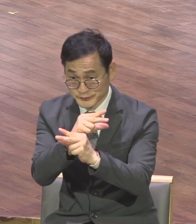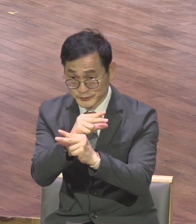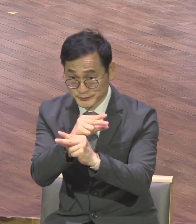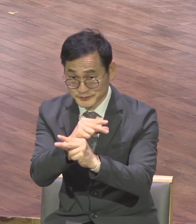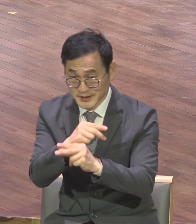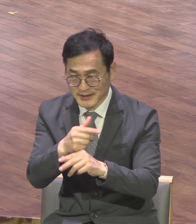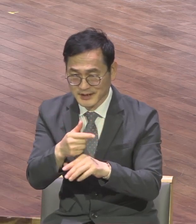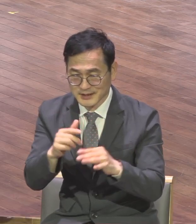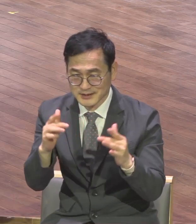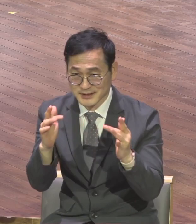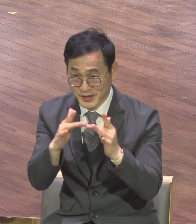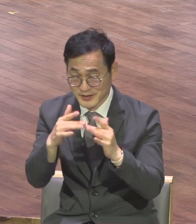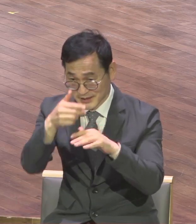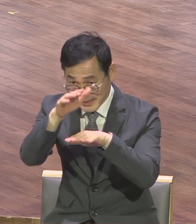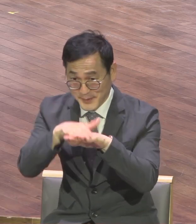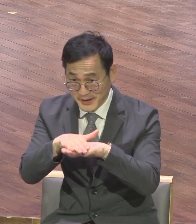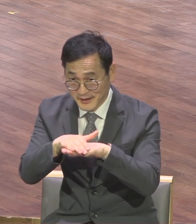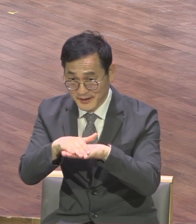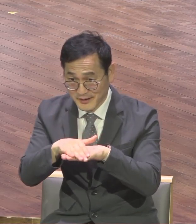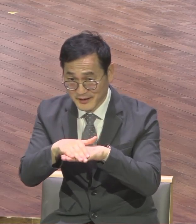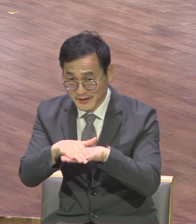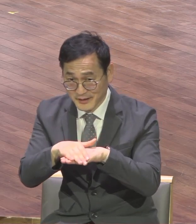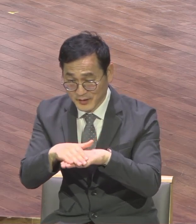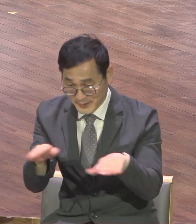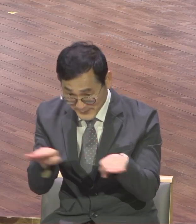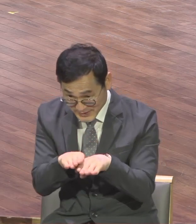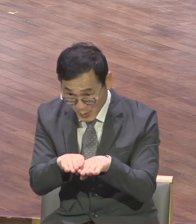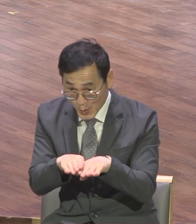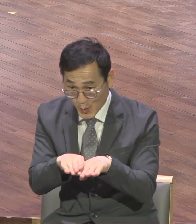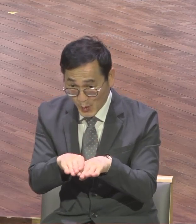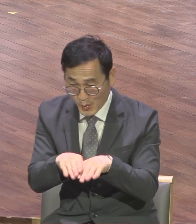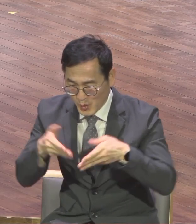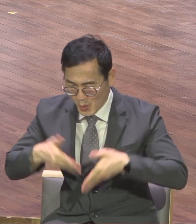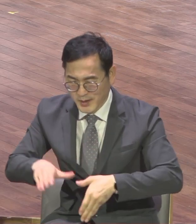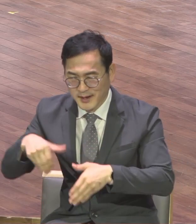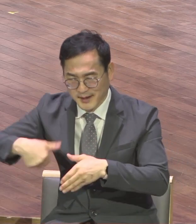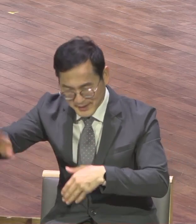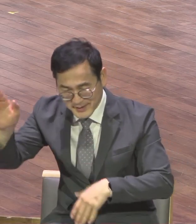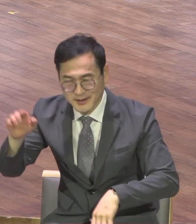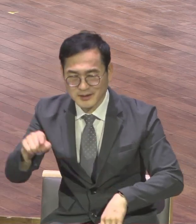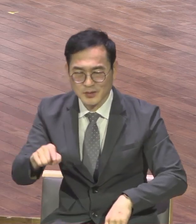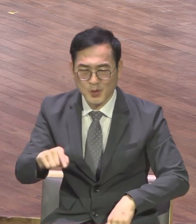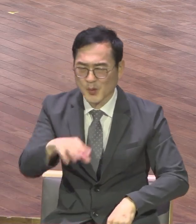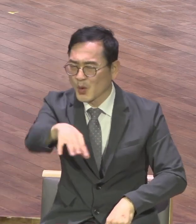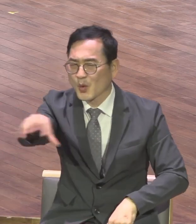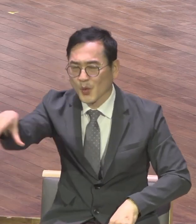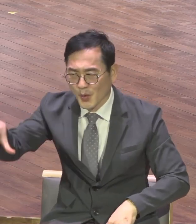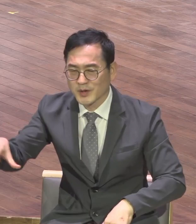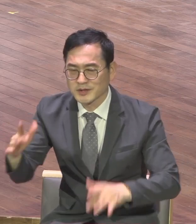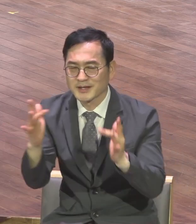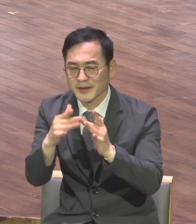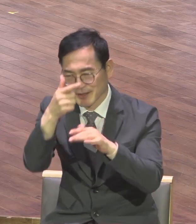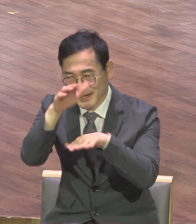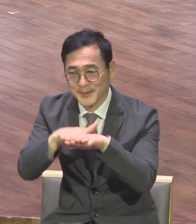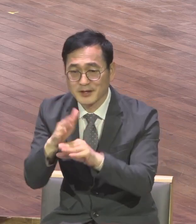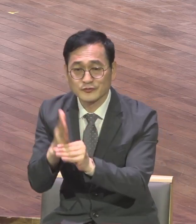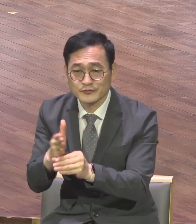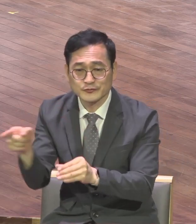화요일까지 추석 연휴이기 때문에 많은 분들이 고향에 많이 내려가세요 자 많은 만남이 있을텐데 이